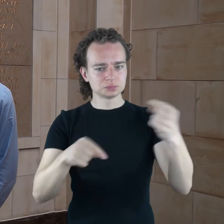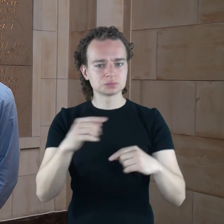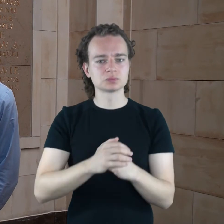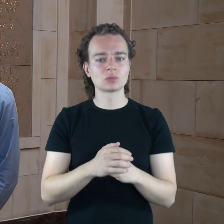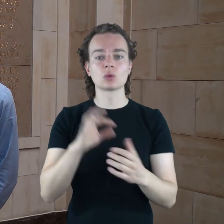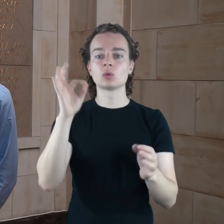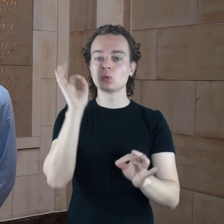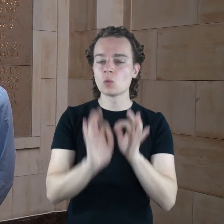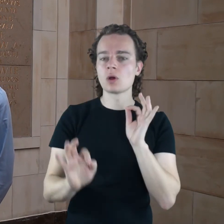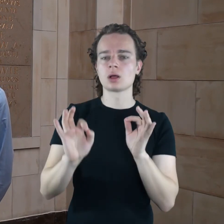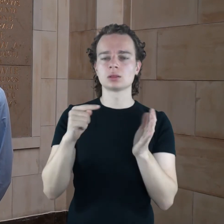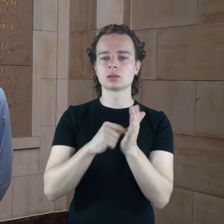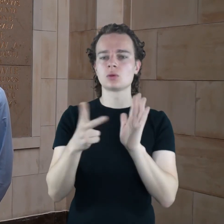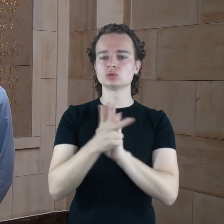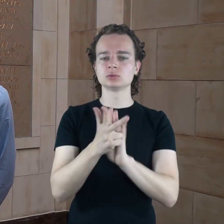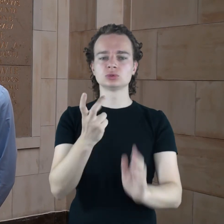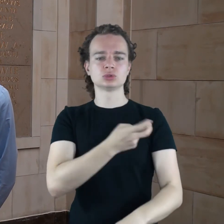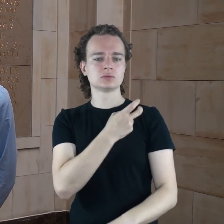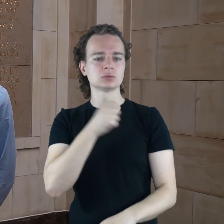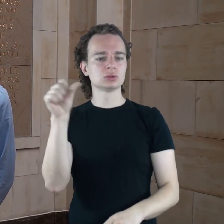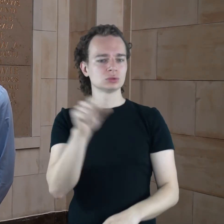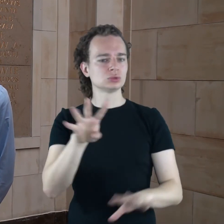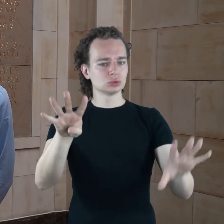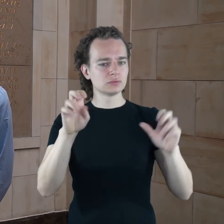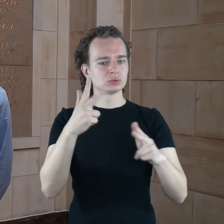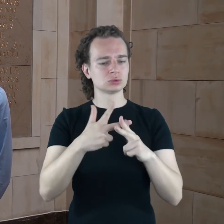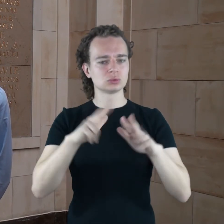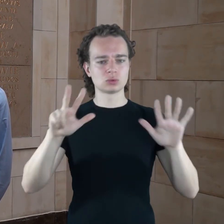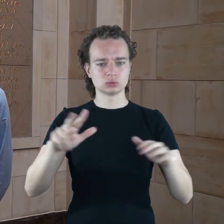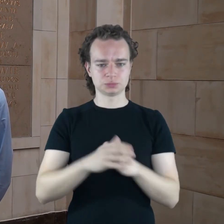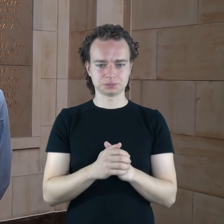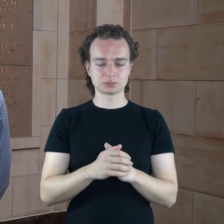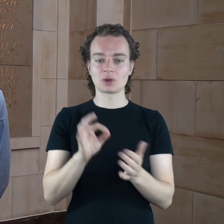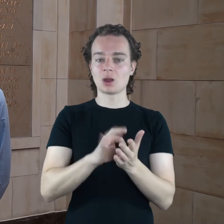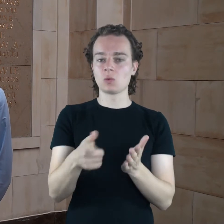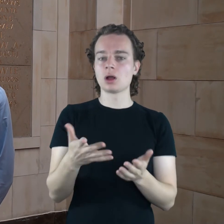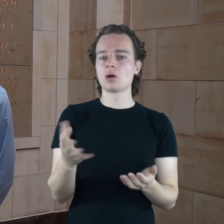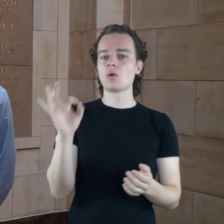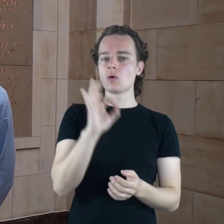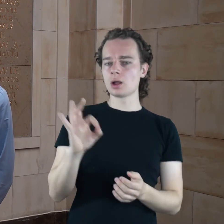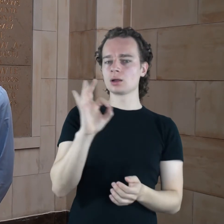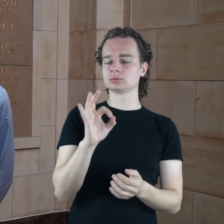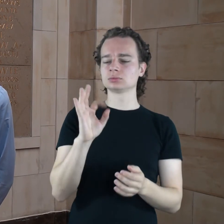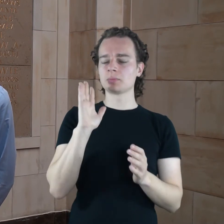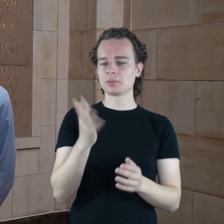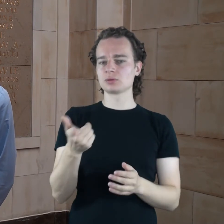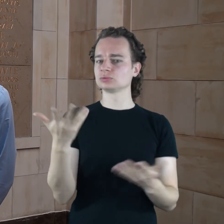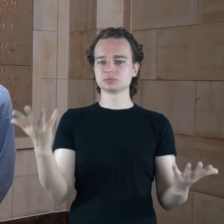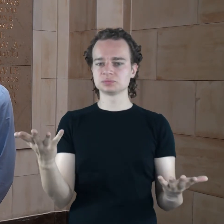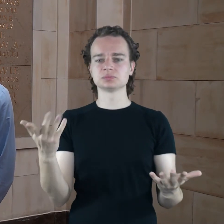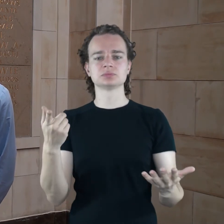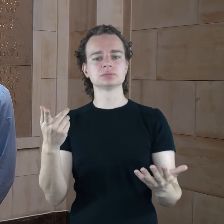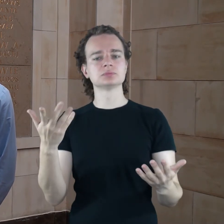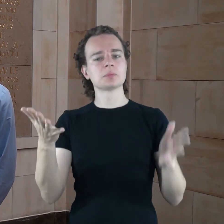obchodzimy 78. rocznicę ukończenia tego gmachu. Dokładnie 18 czerwca 1938 roku